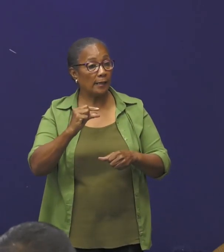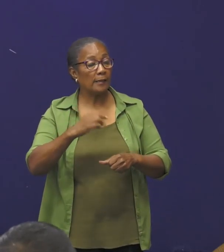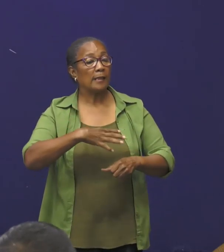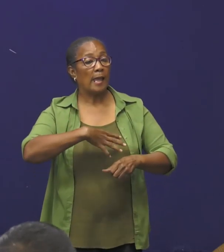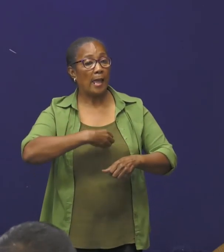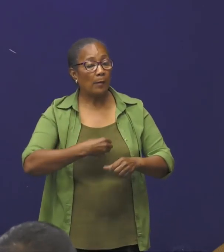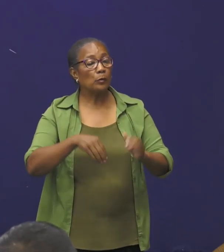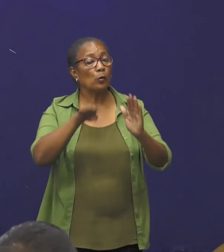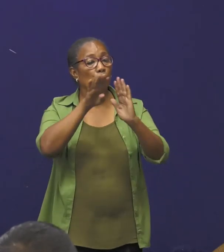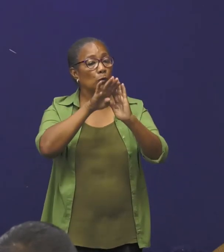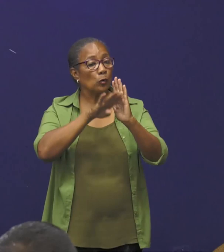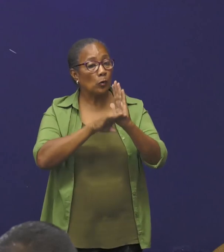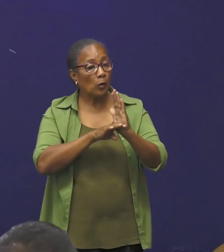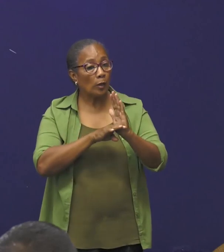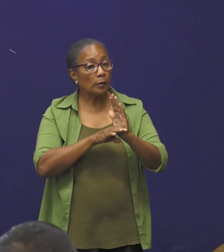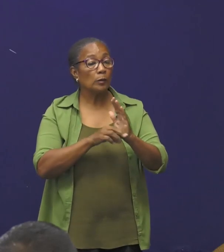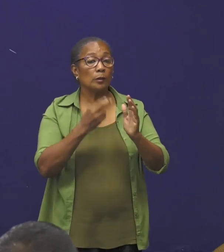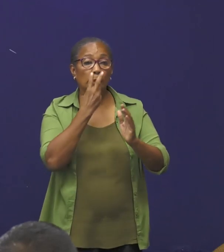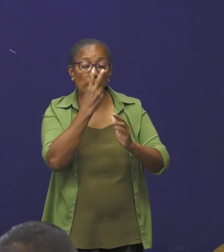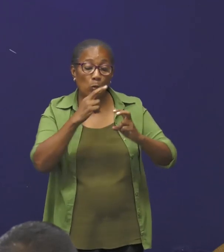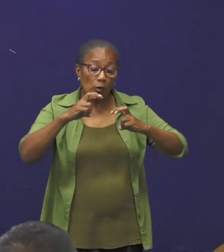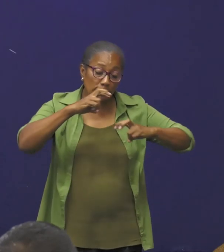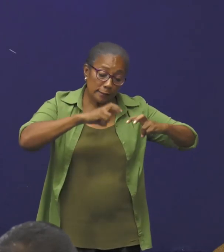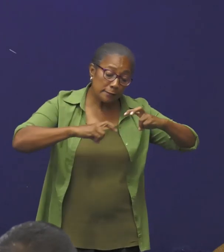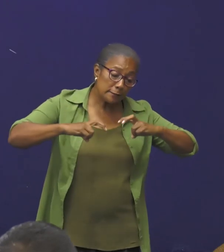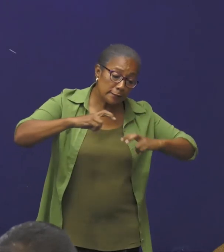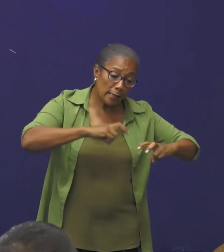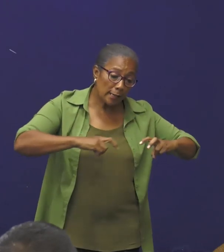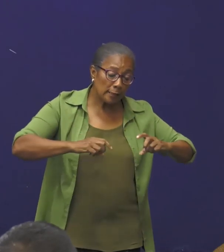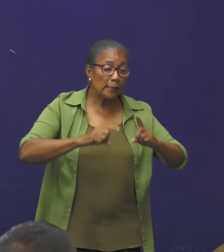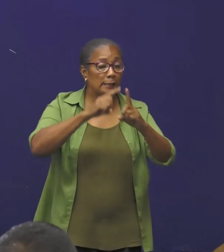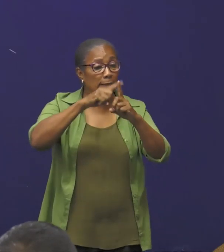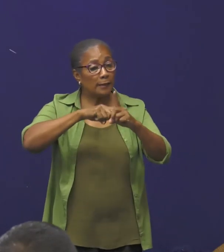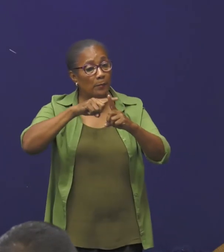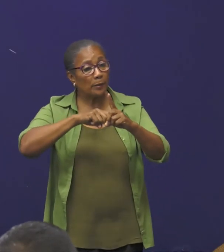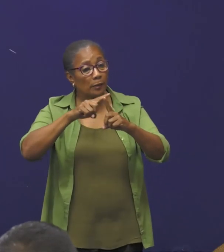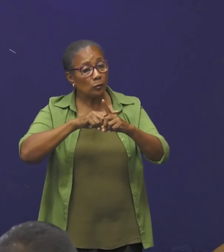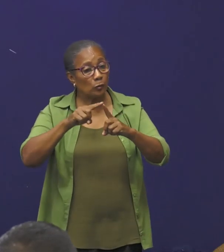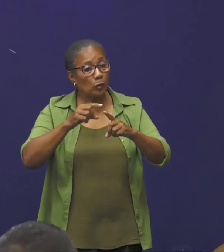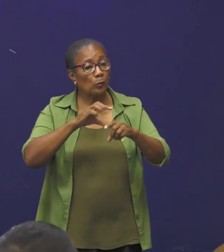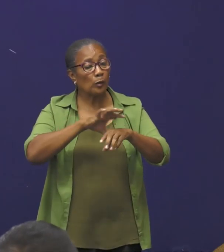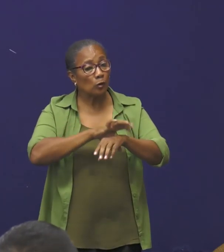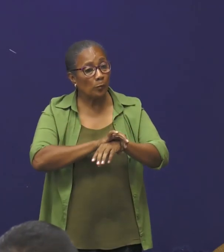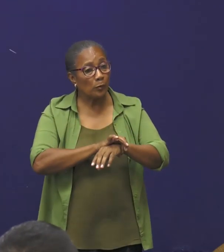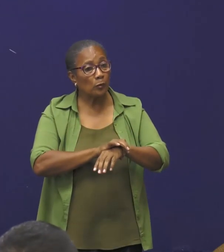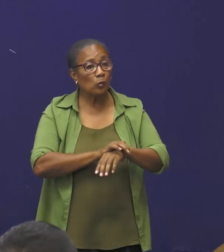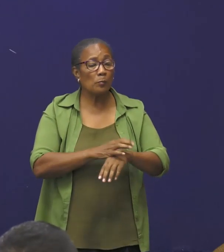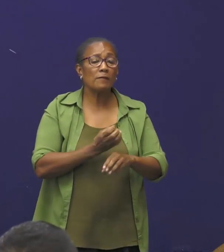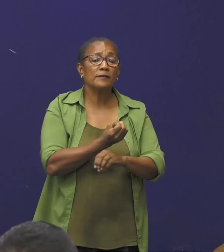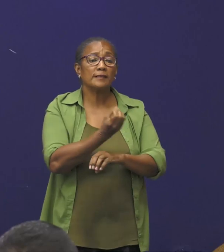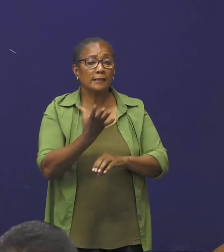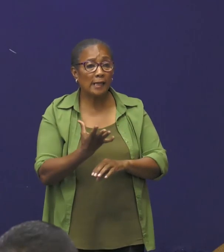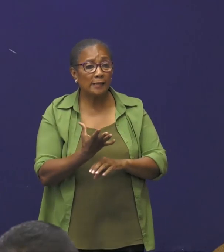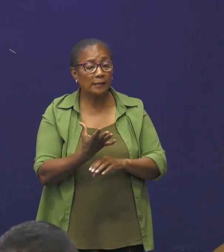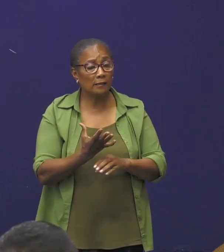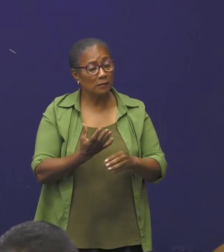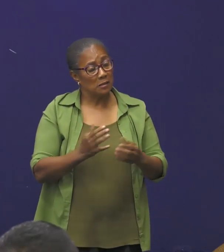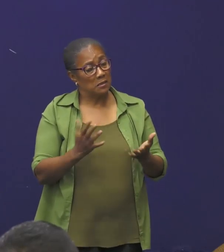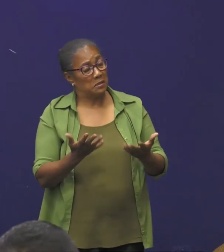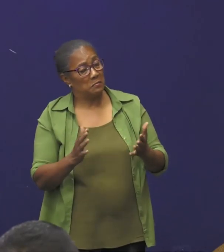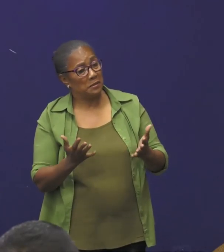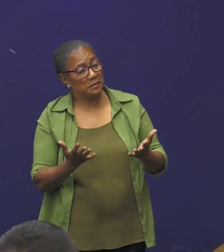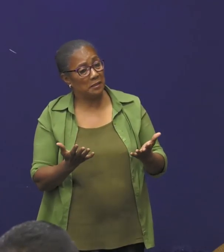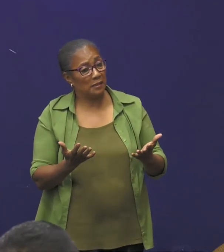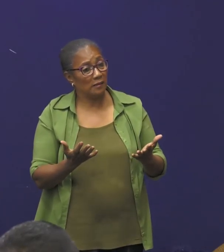hebben hun protocolen, je wordt gecheckt als je komt, je temperatuur wordt opgenomen, er zijn verschijnselen, die hoogstwaarschijnlijk,